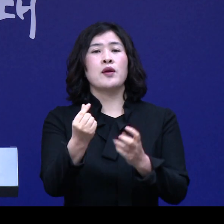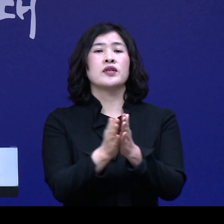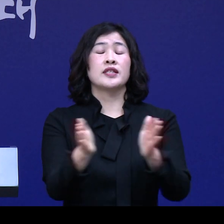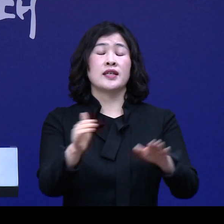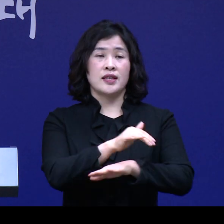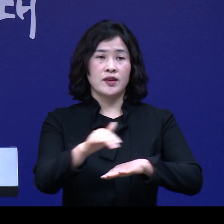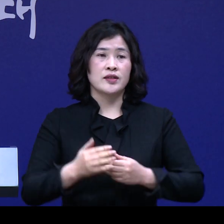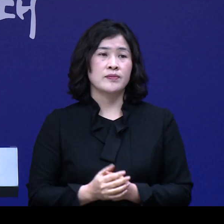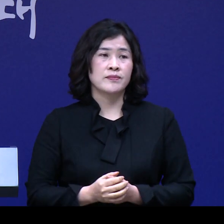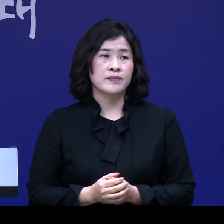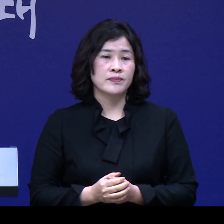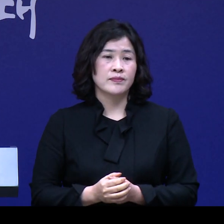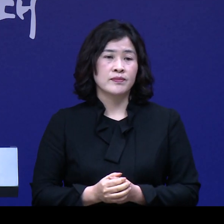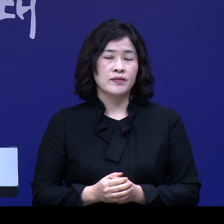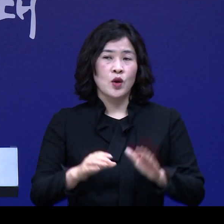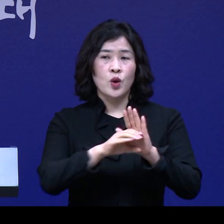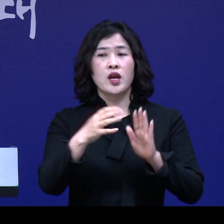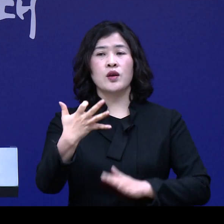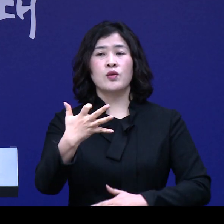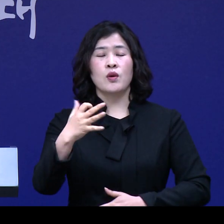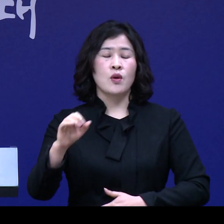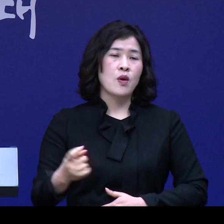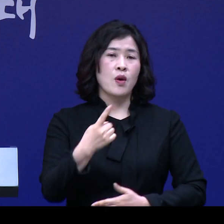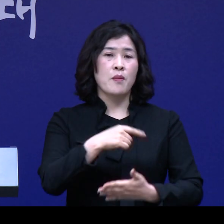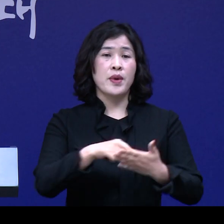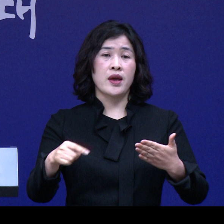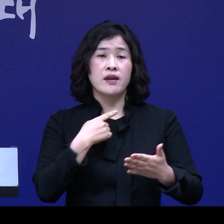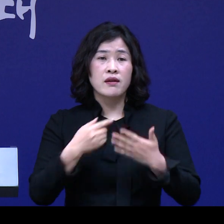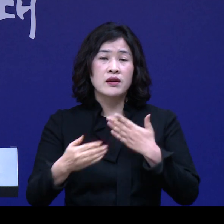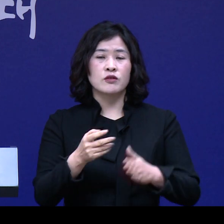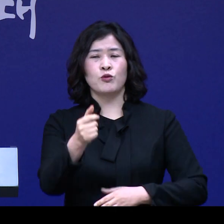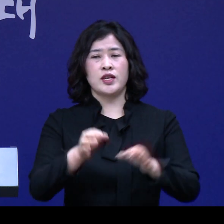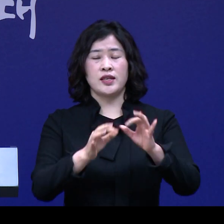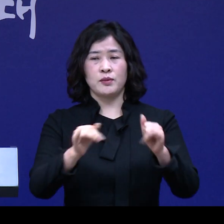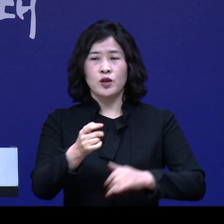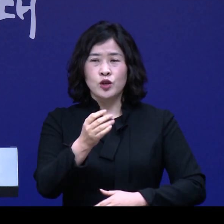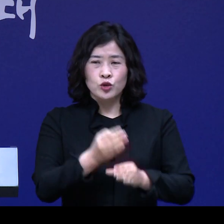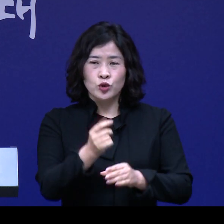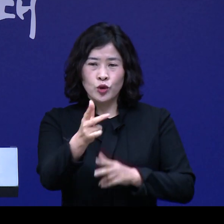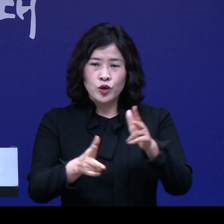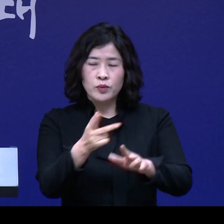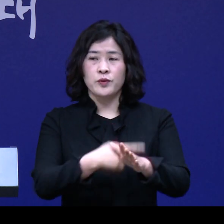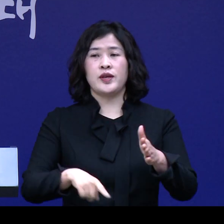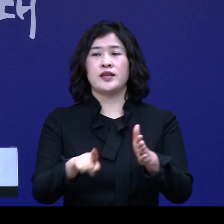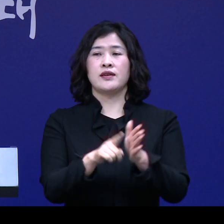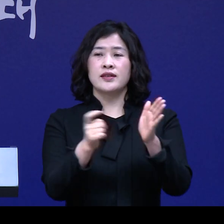하겠습니다. 코로나19로 피해를 입은 소상공인 및 중소기업을 위해서